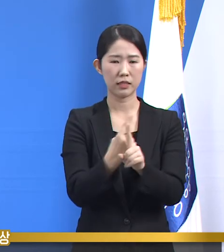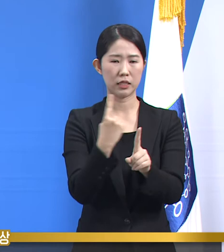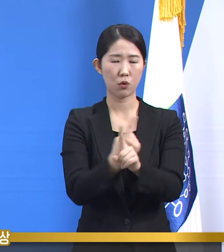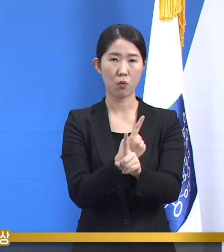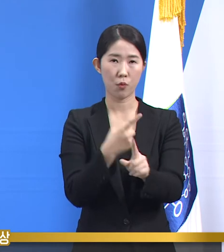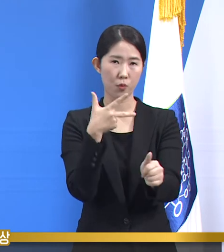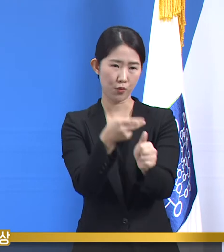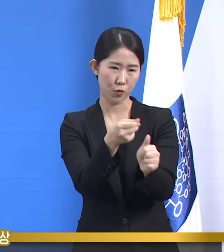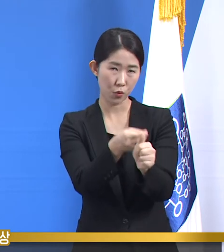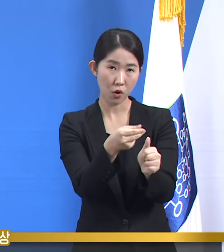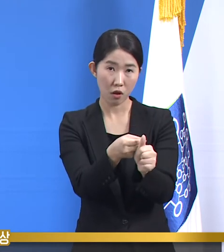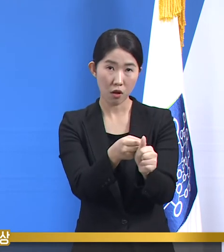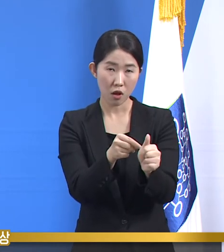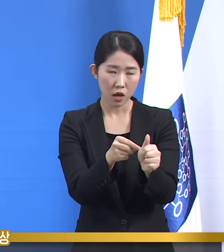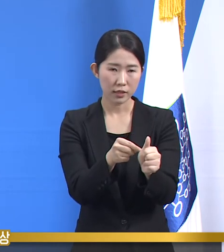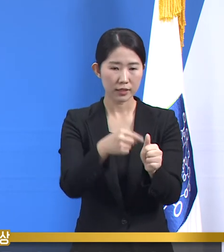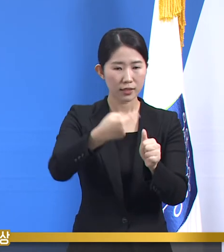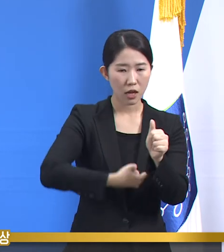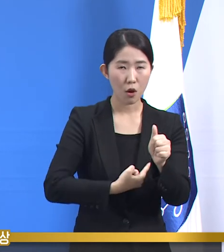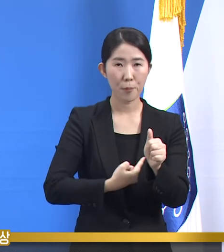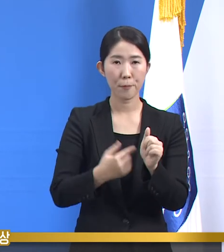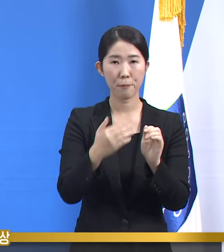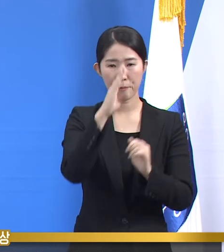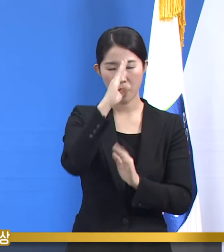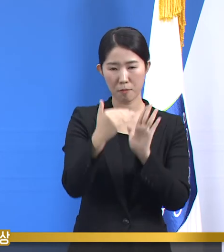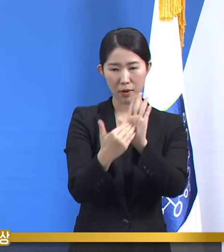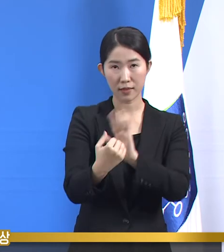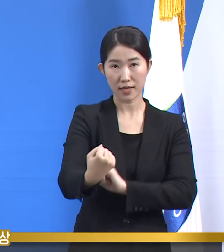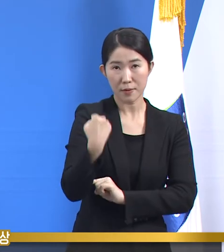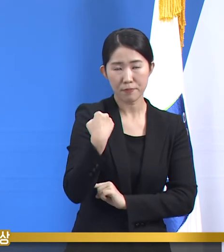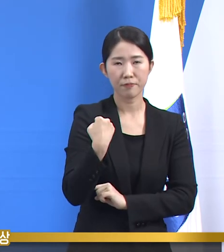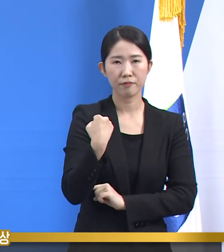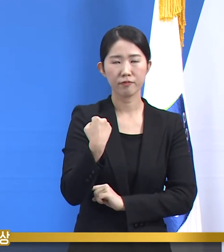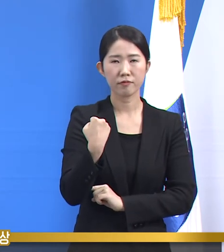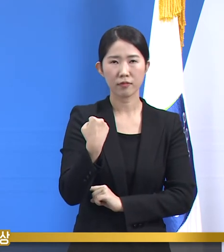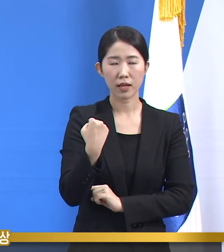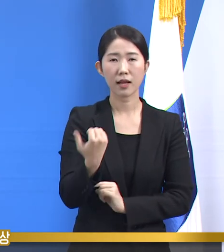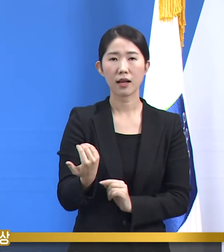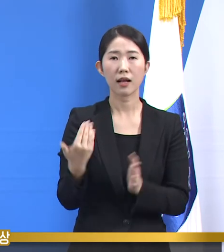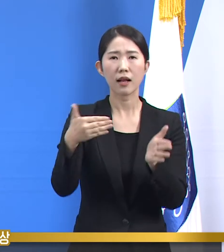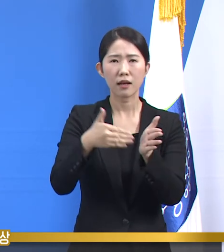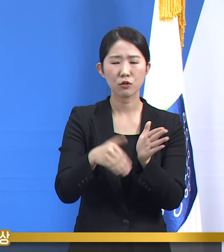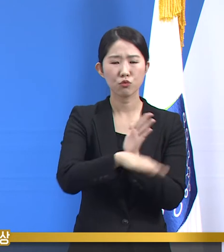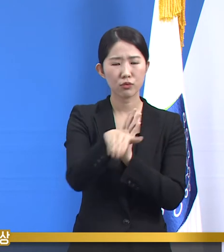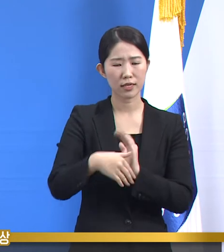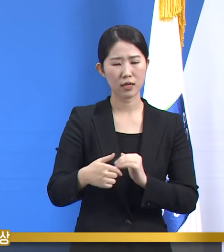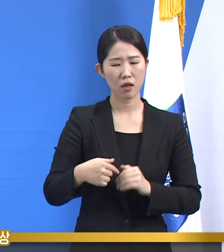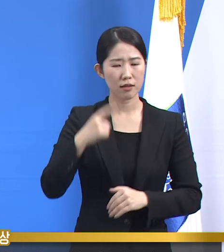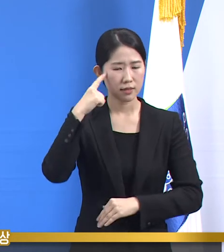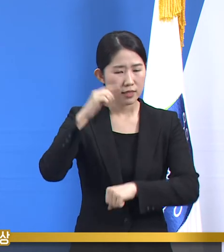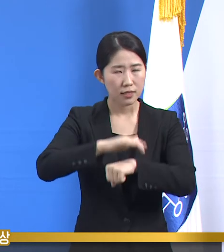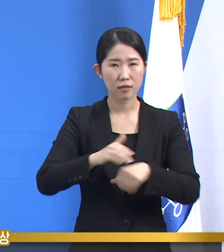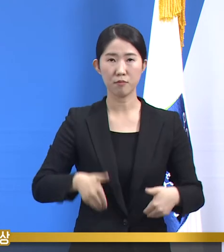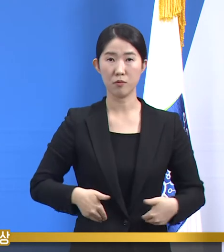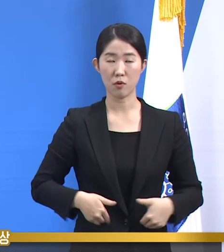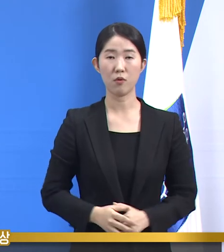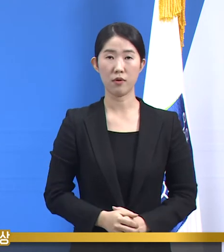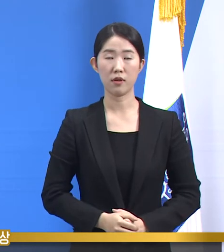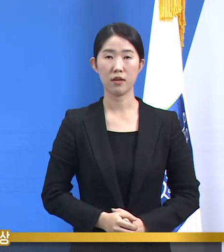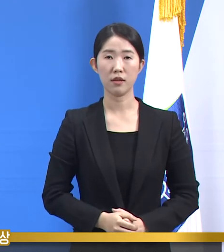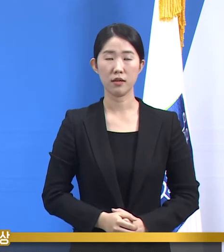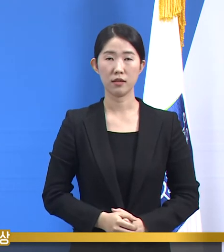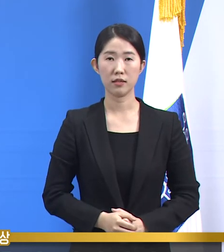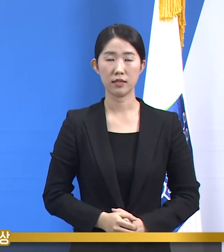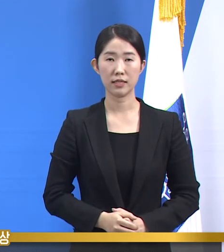때까지 우리의 방역 역량을 최대한 모아야 합니다. 대규모 백신 접종을 통해 인구 집단의